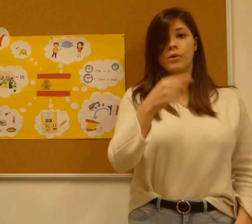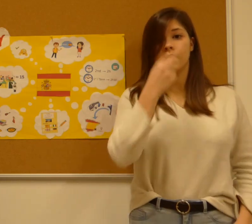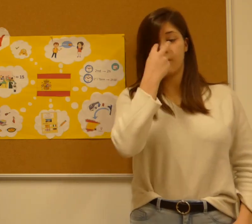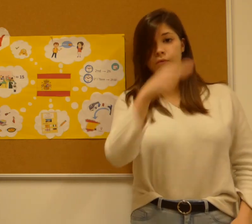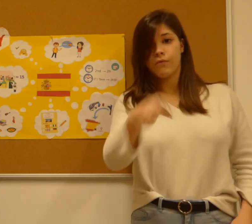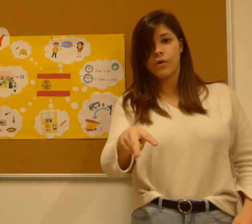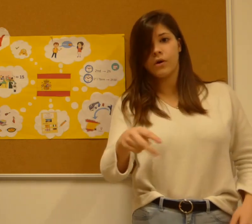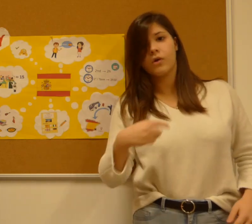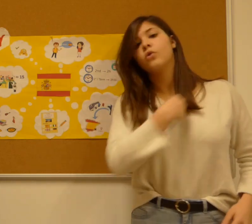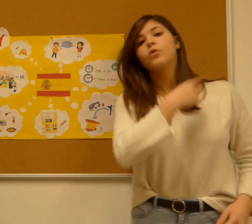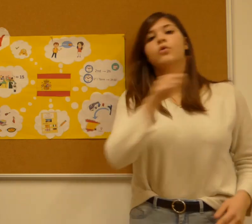plutôt de bonnes notes.